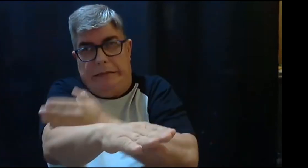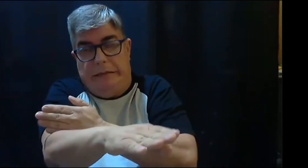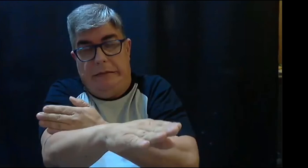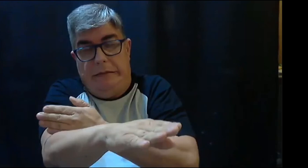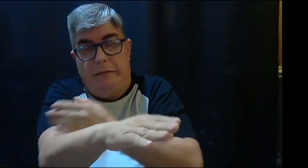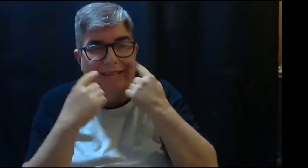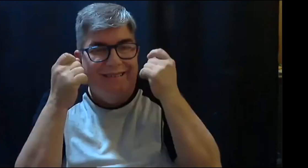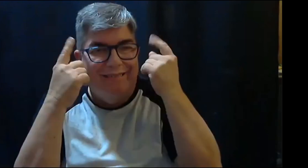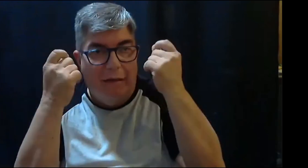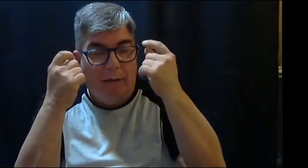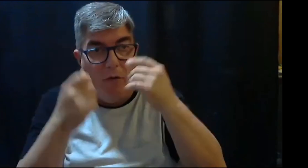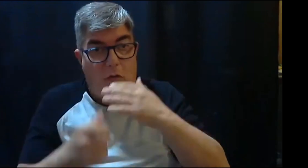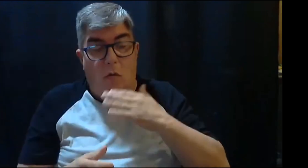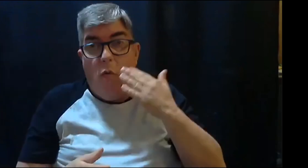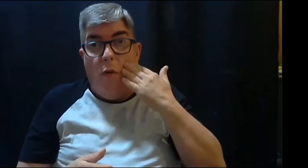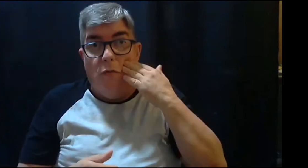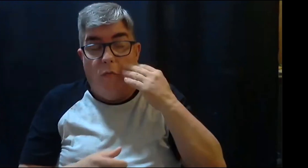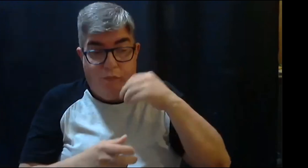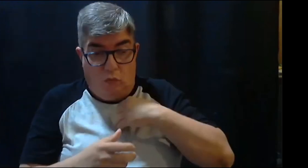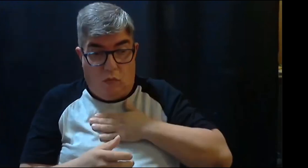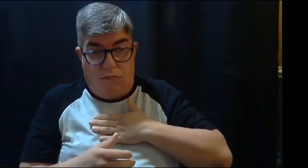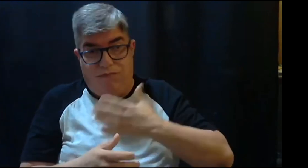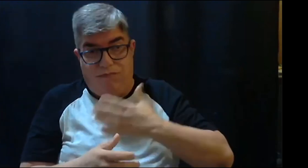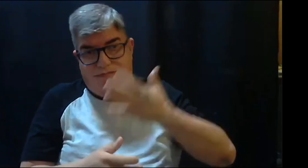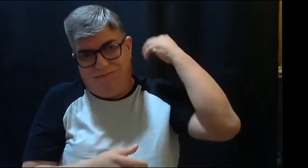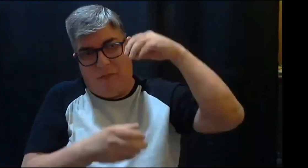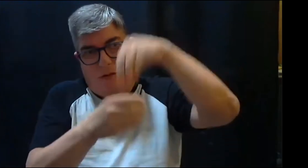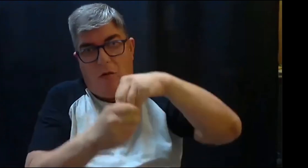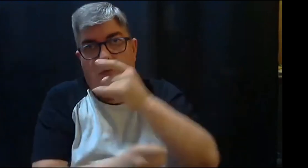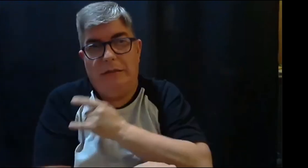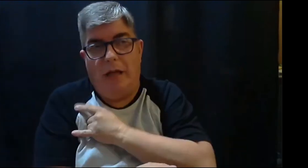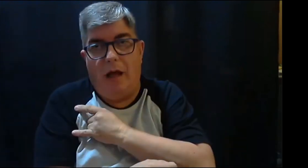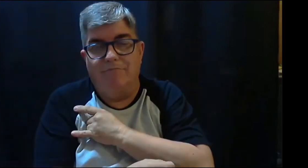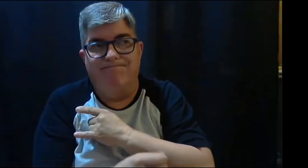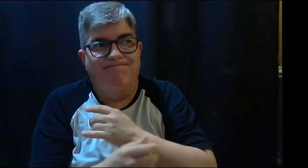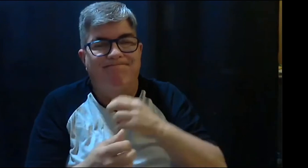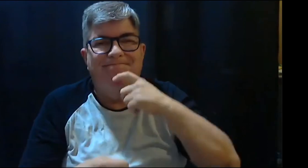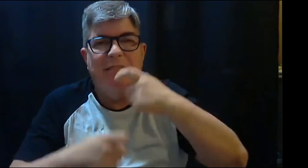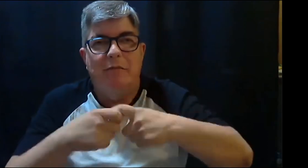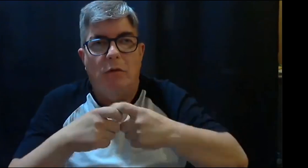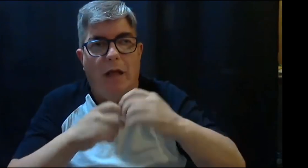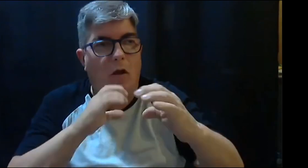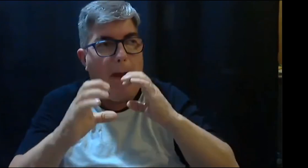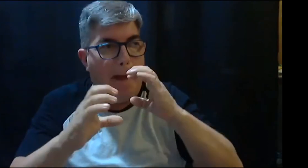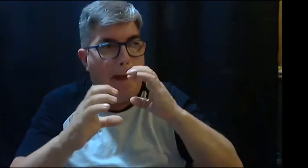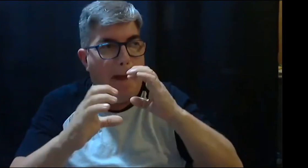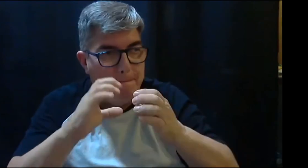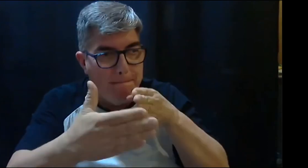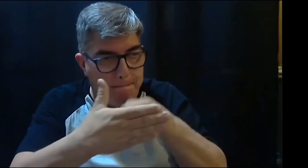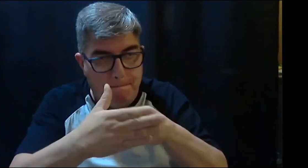lengua de señas y es diferente a diferencia de eso en mi experiencia personal en las diferentes universidades ha